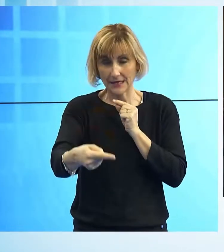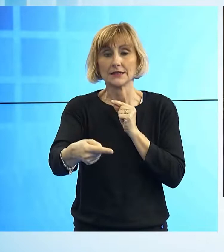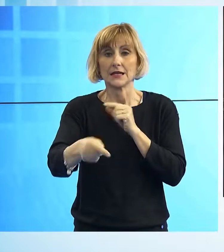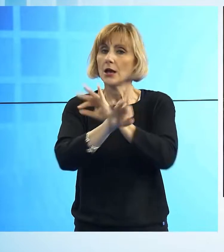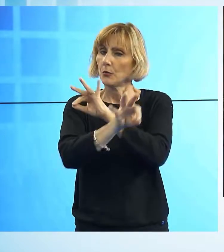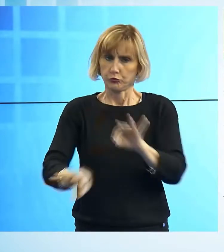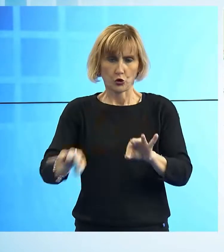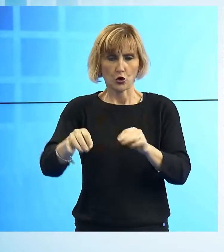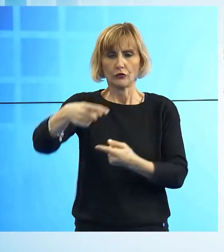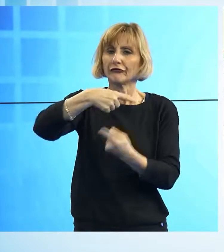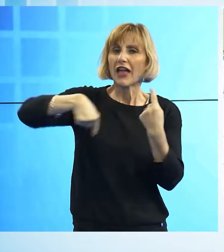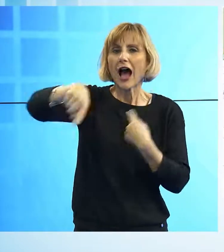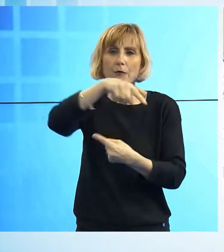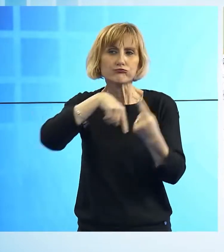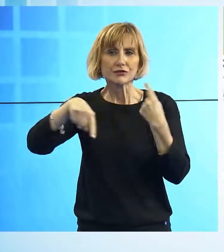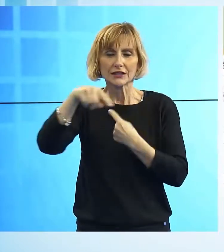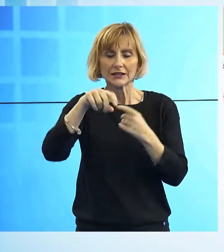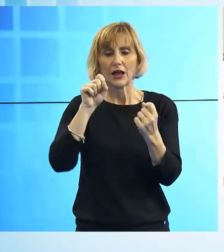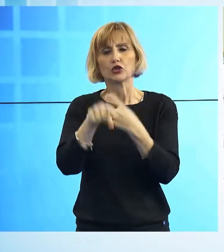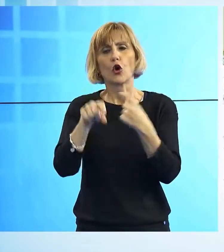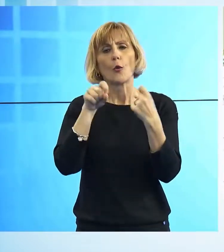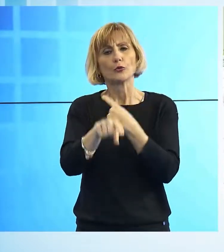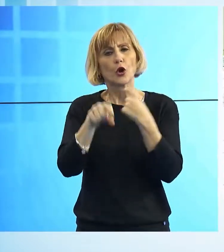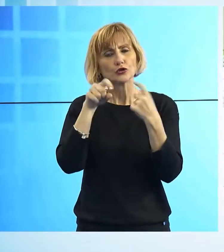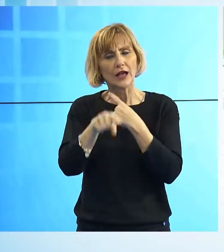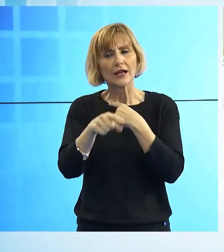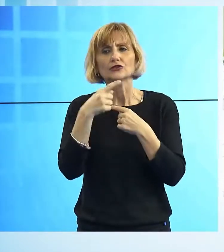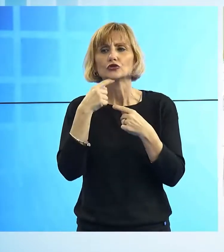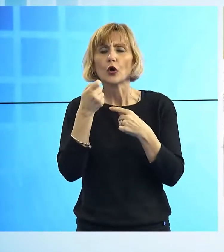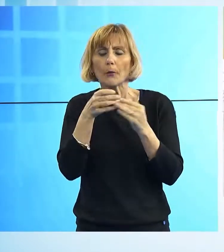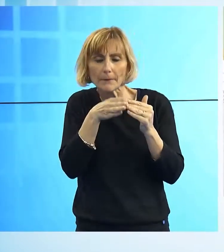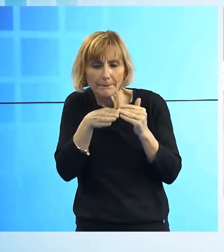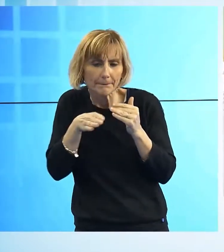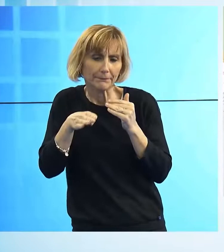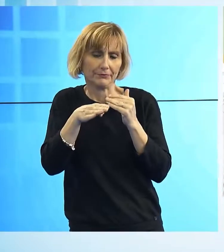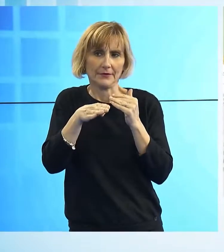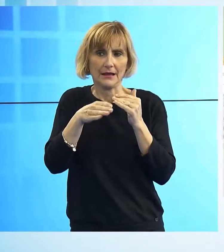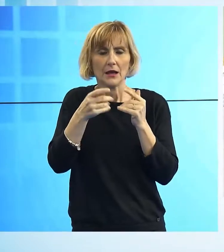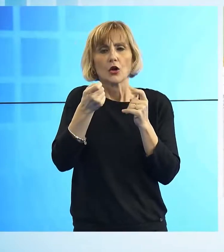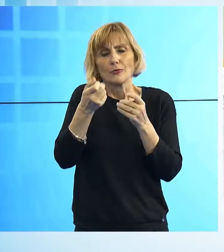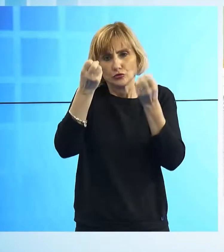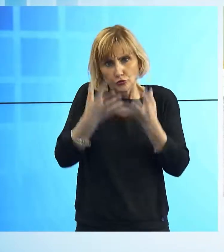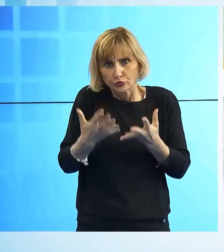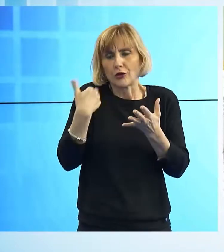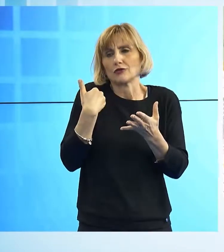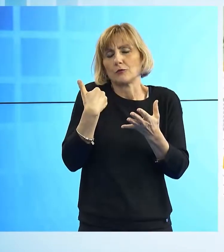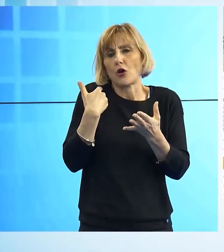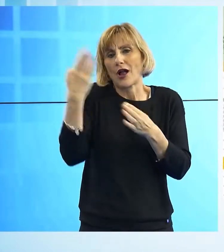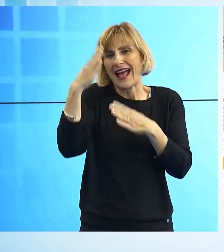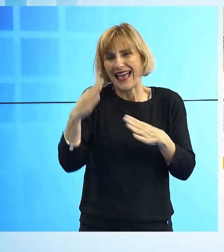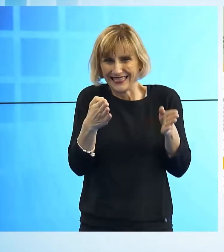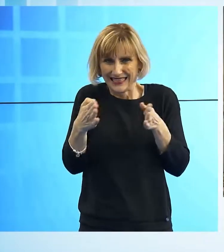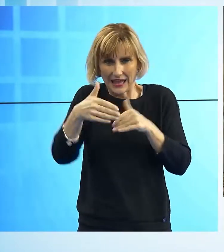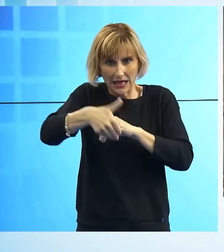la viabilità verrà mantenuta a doppio senso ma deviata leggermente sugli spalti, come già avvenuto per il cantiere in piazzale